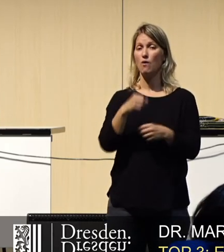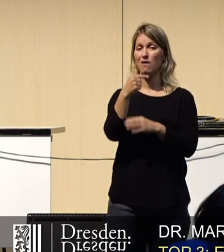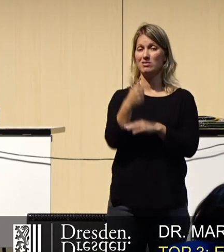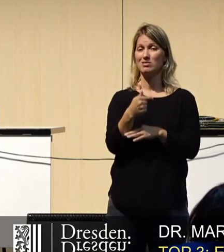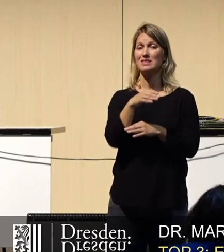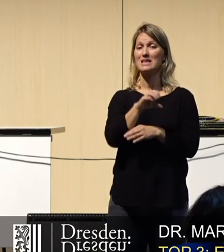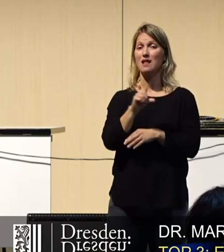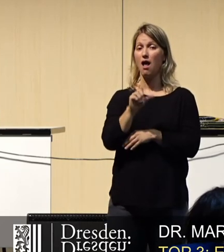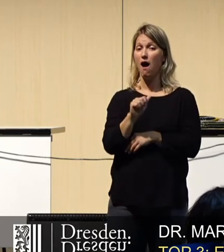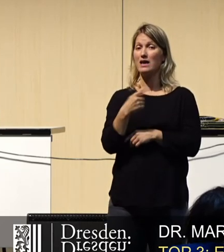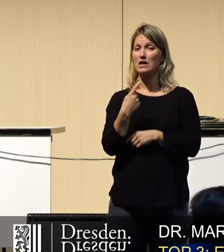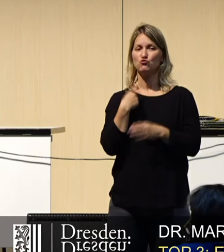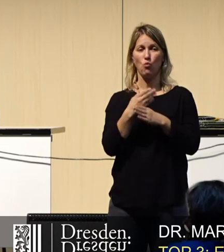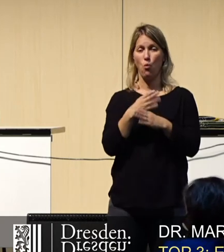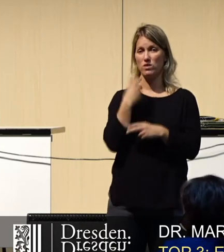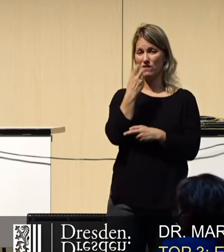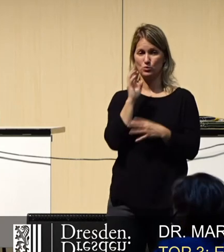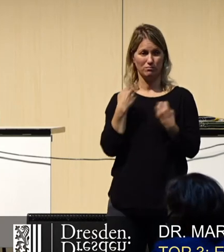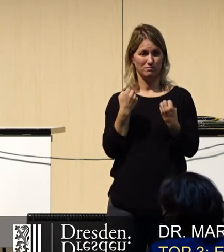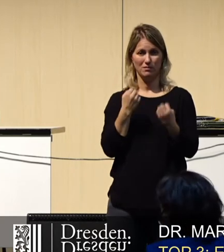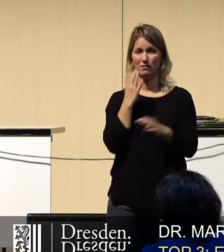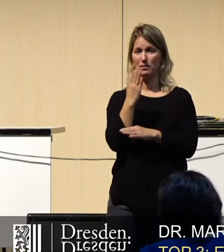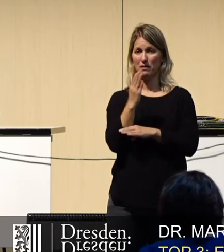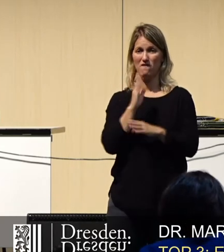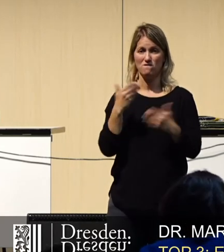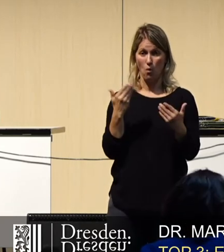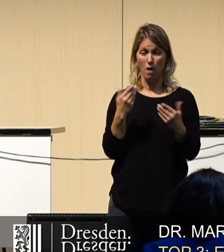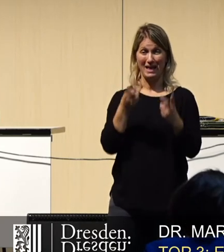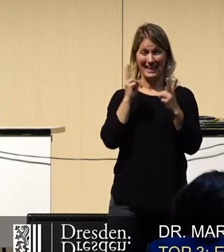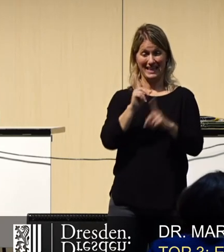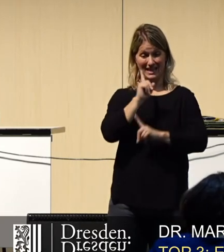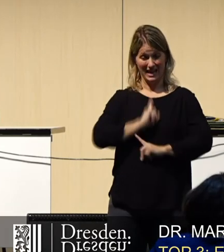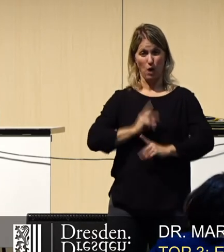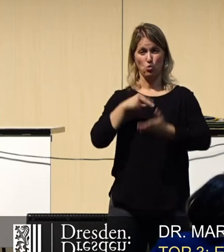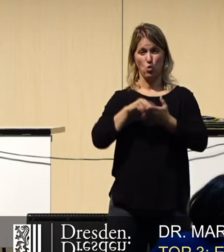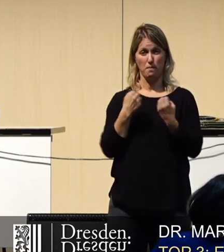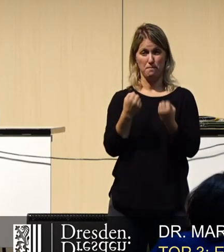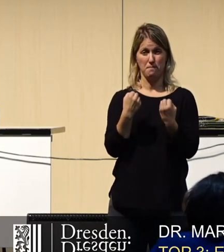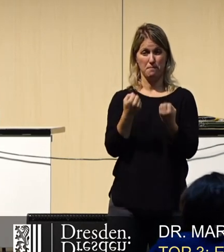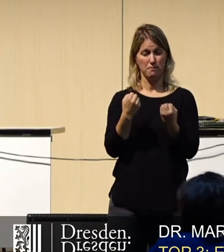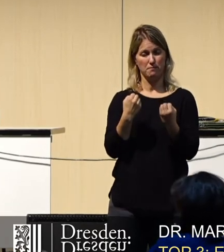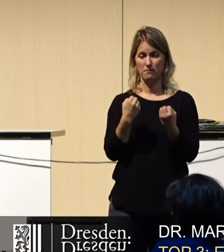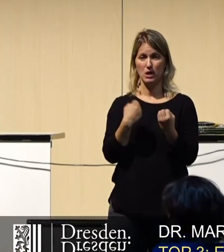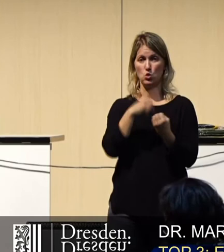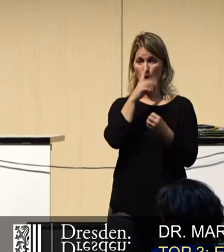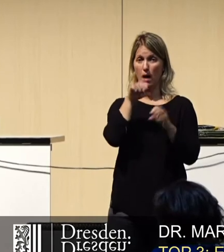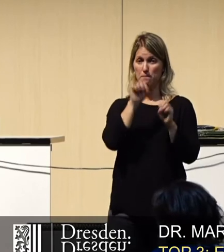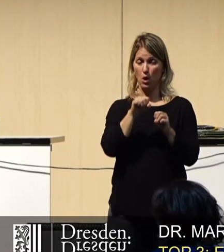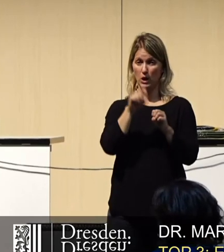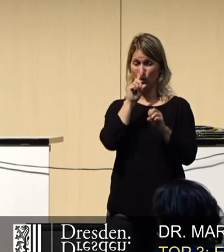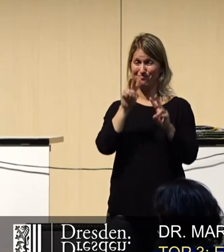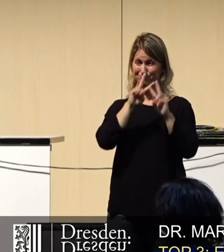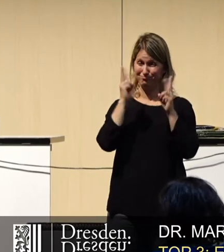herauszufinden, wo sie sind und wo sie langfahren. Richtig autonom fahrende Fahrzeuge wird es nur geben, wenn der gesamte